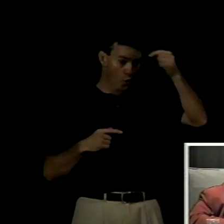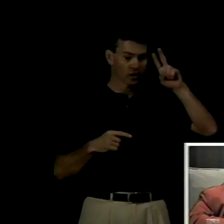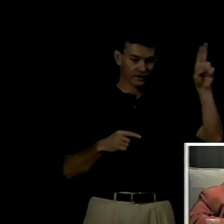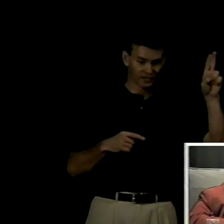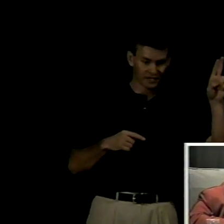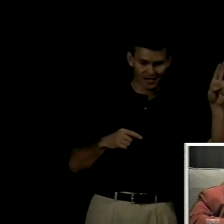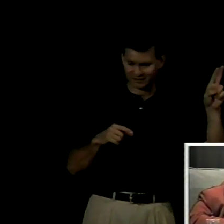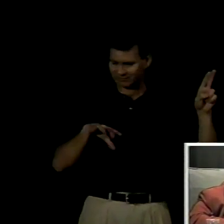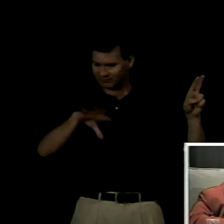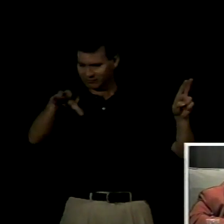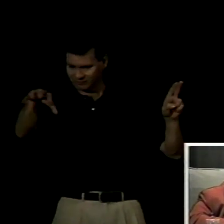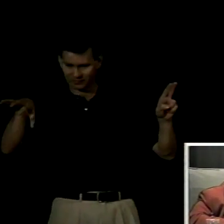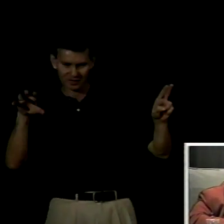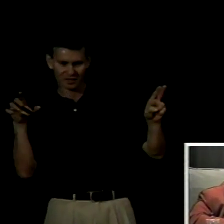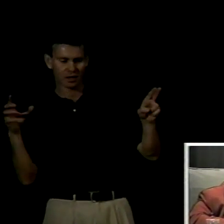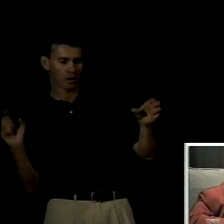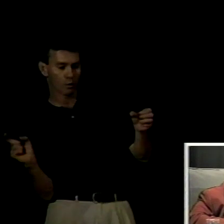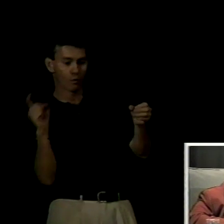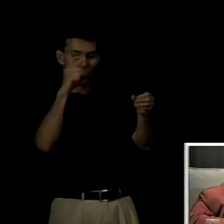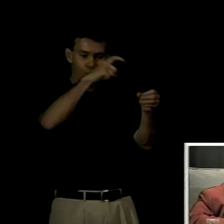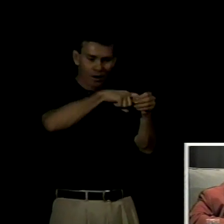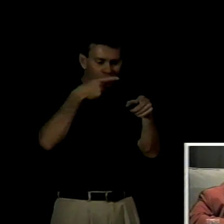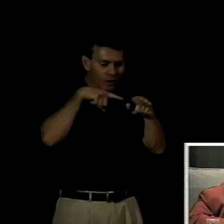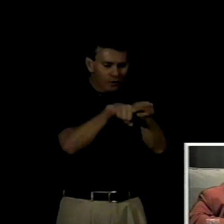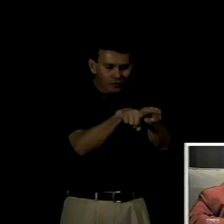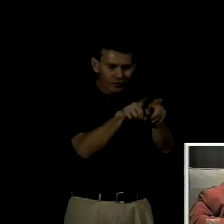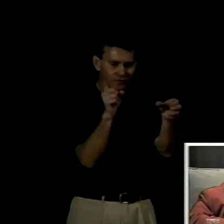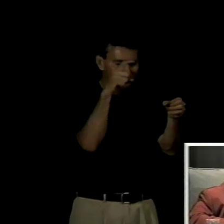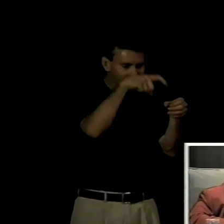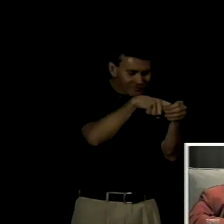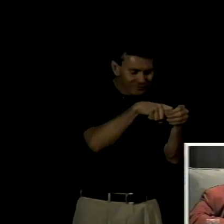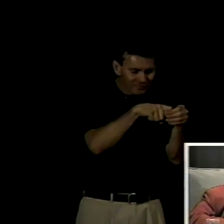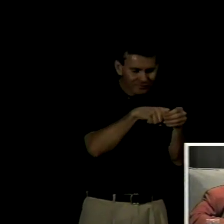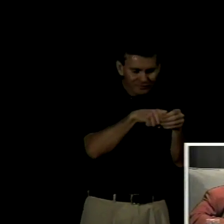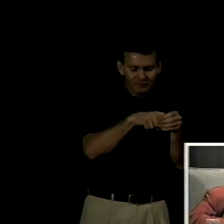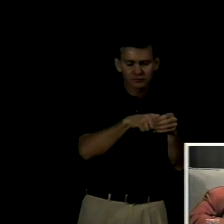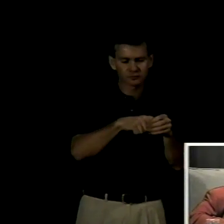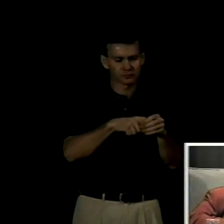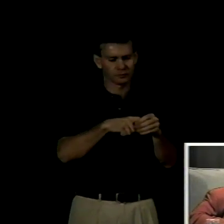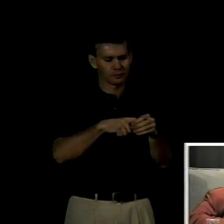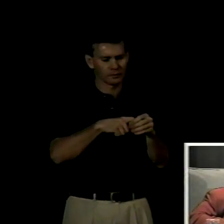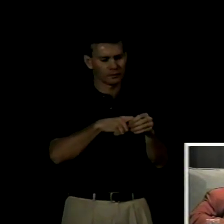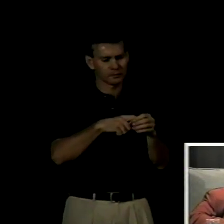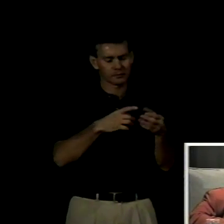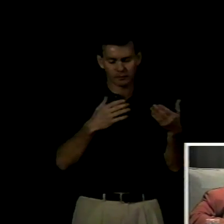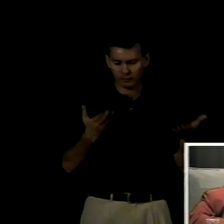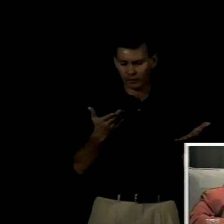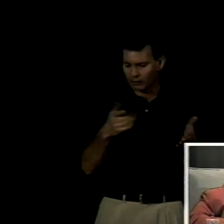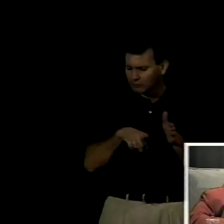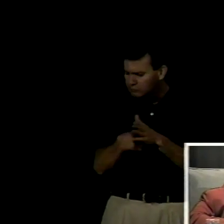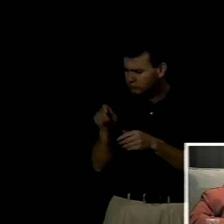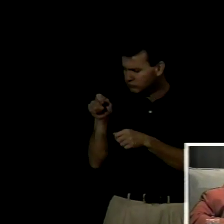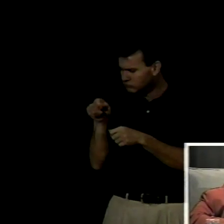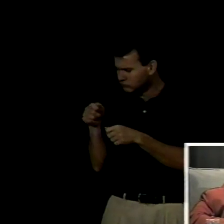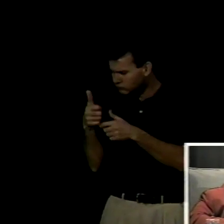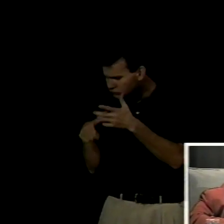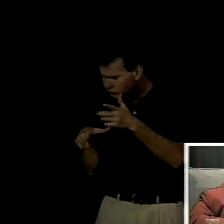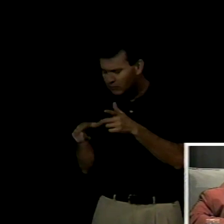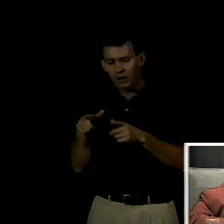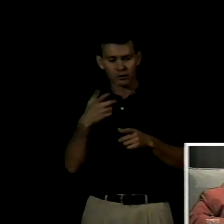ausencia de grupos de control y seguimiento que permitieran ir evaluando y corrigiendo sobre la marcha la propia puesta